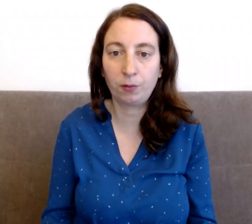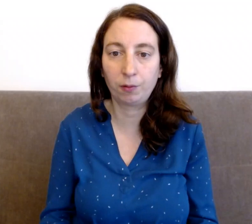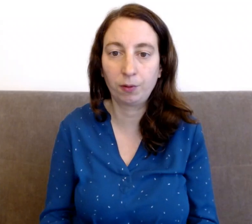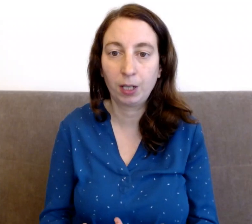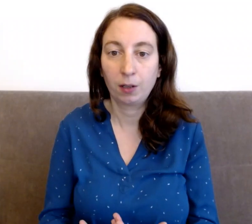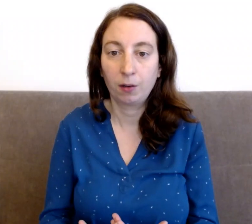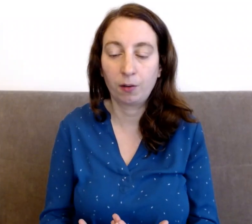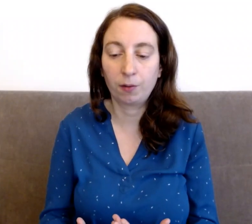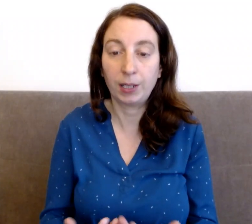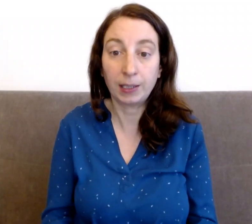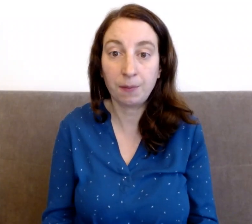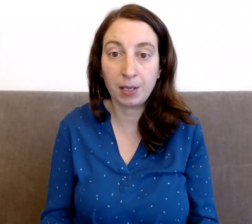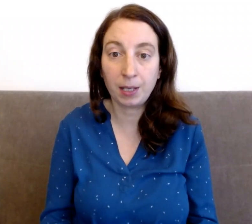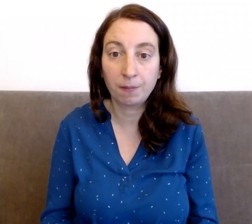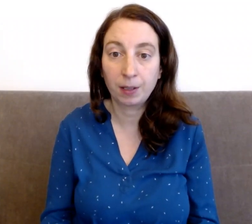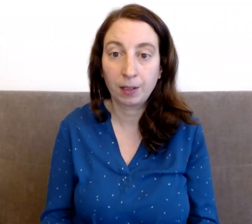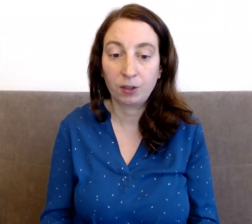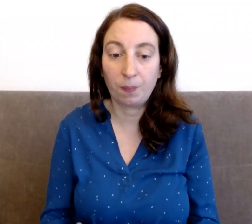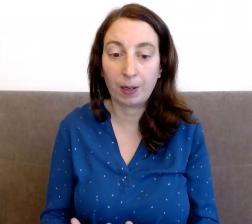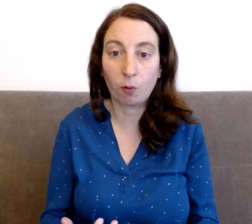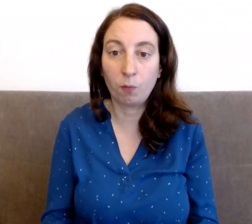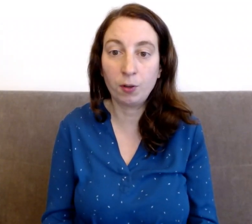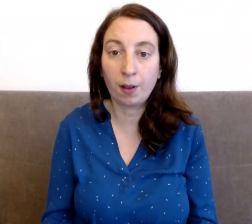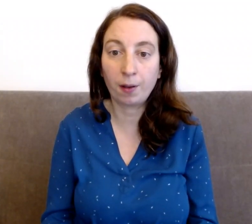'être aimé, je n pas le droit au bonheur,